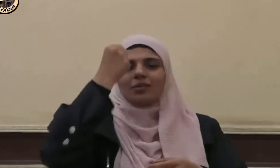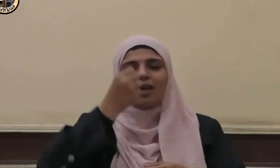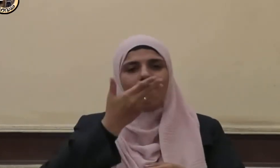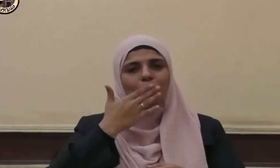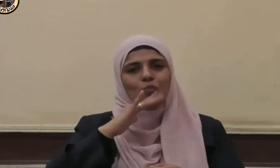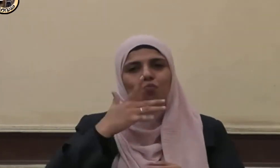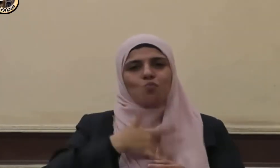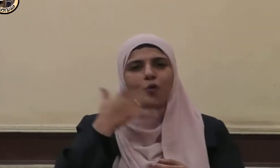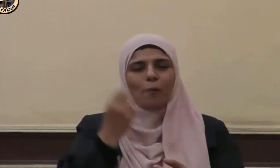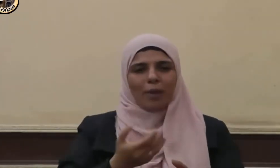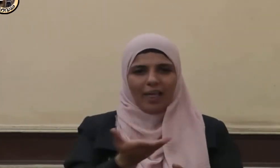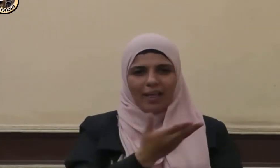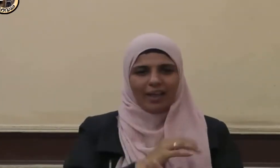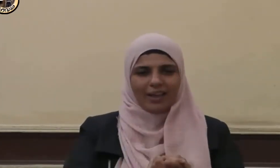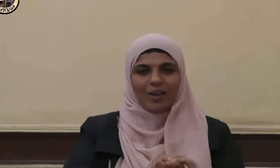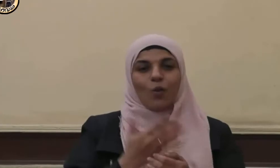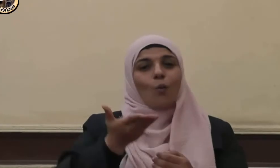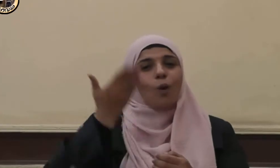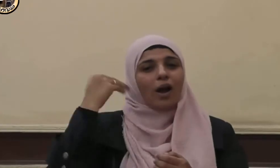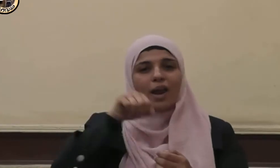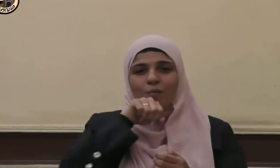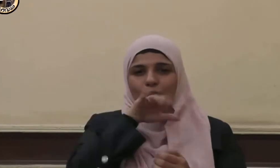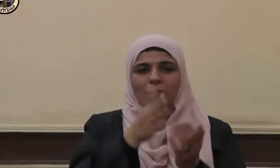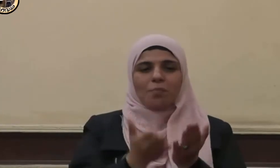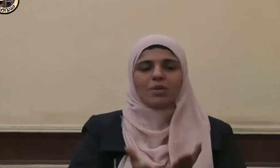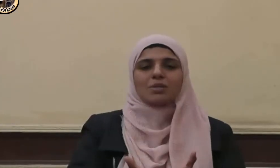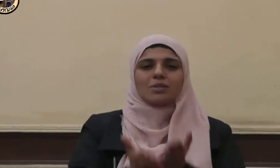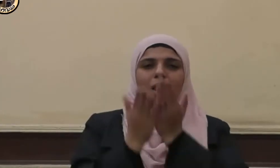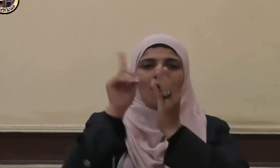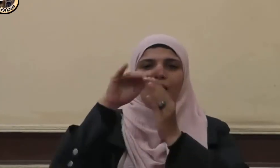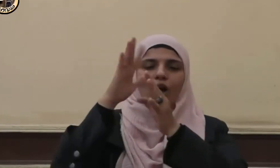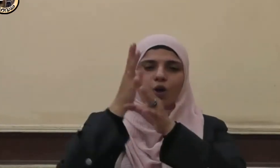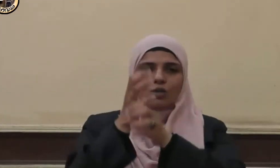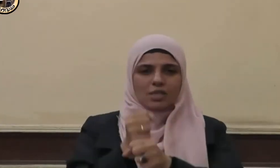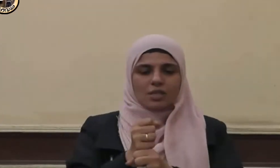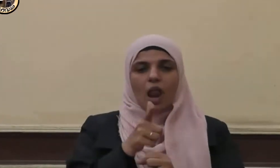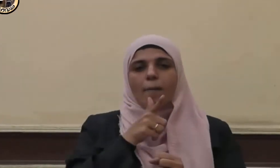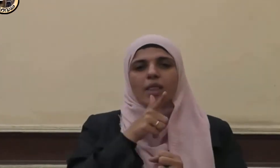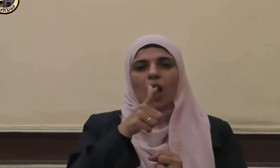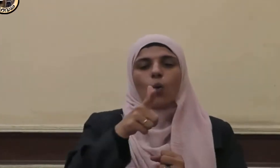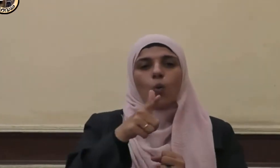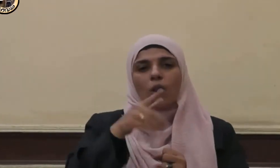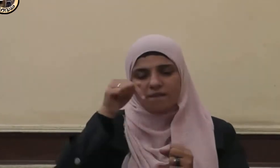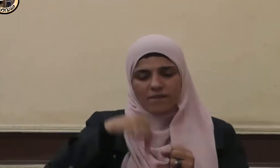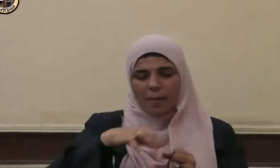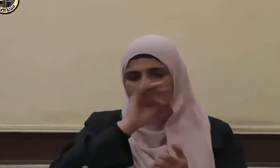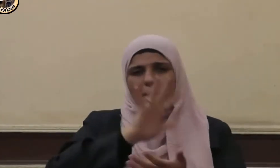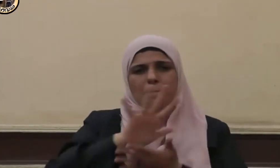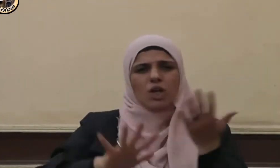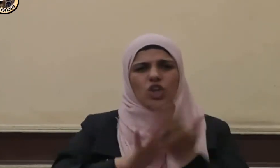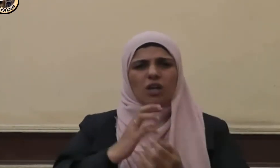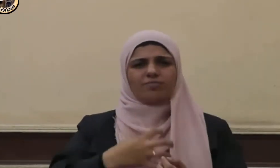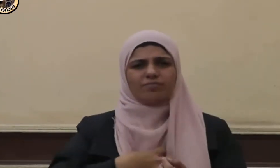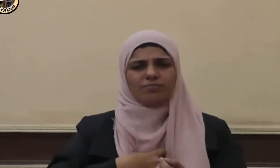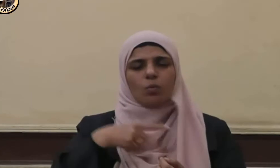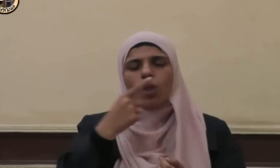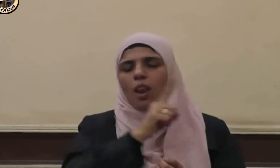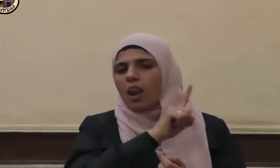وكان النبي صلى الله عليه وسلم يقول عند الكبر لا إله إلا